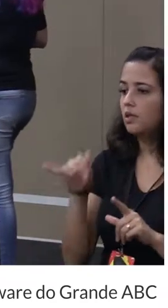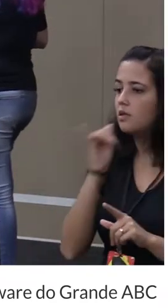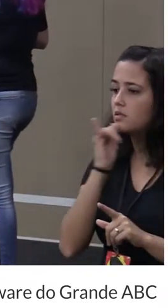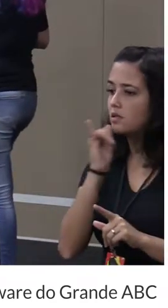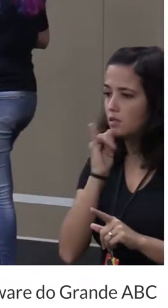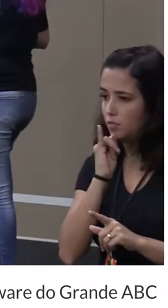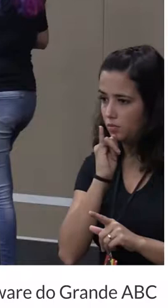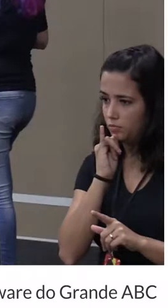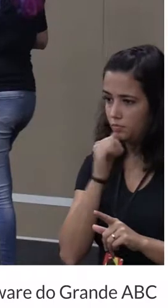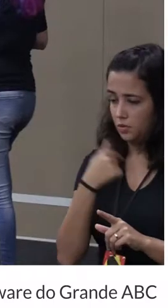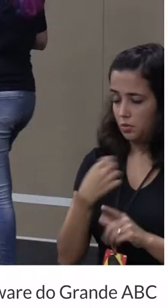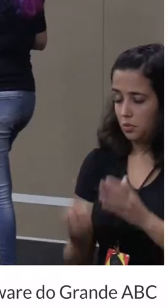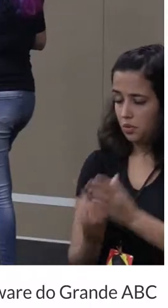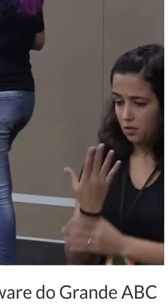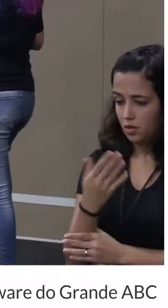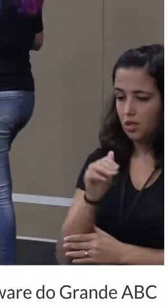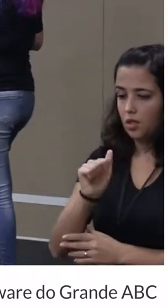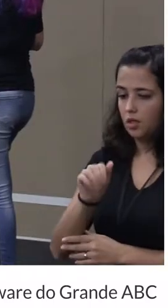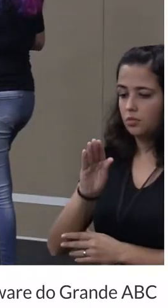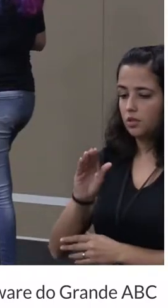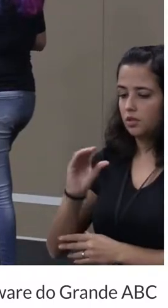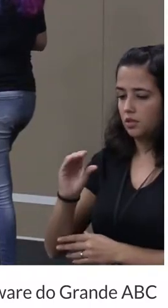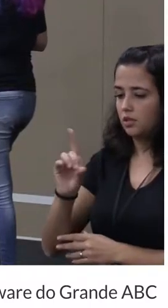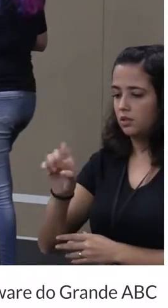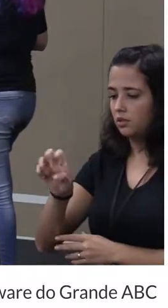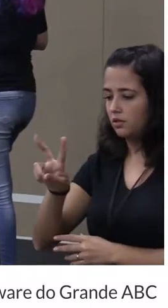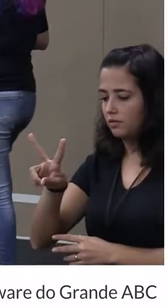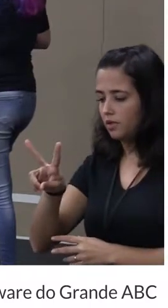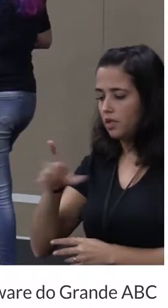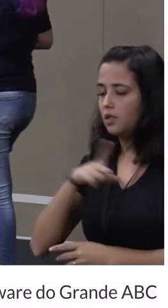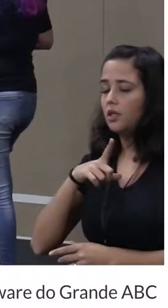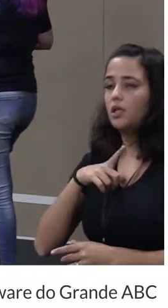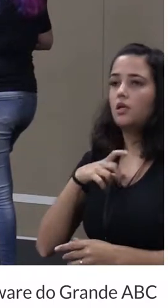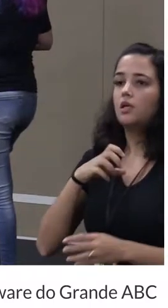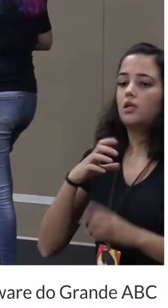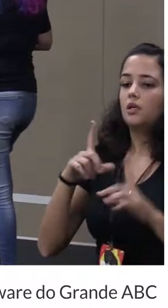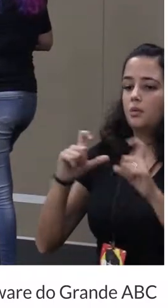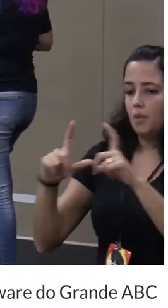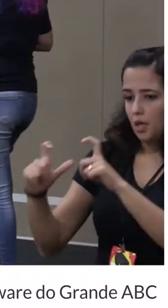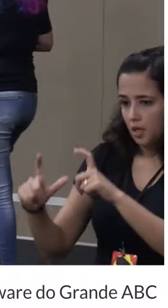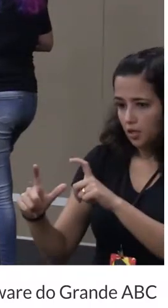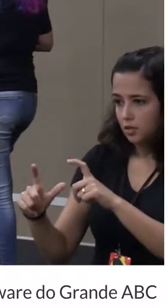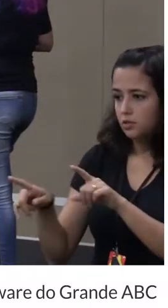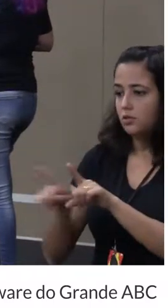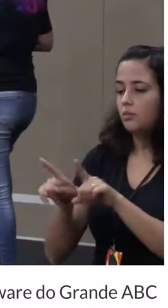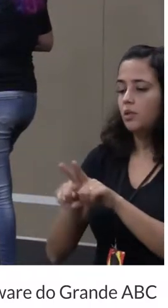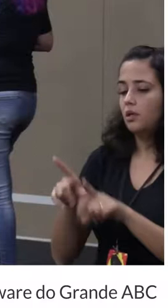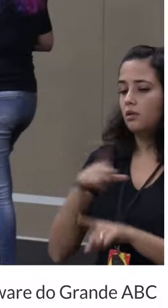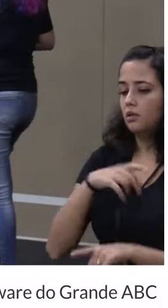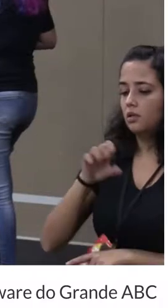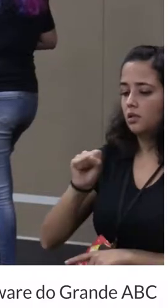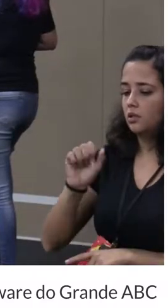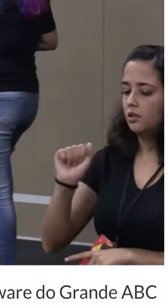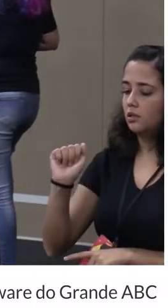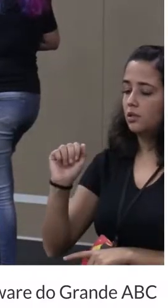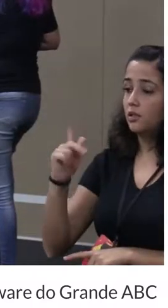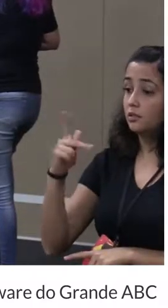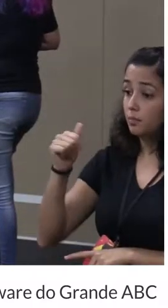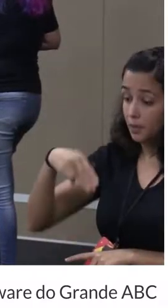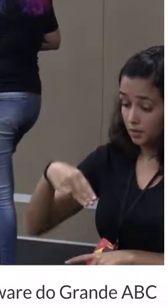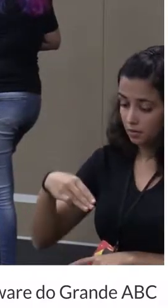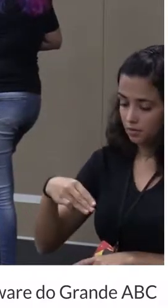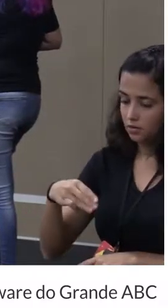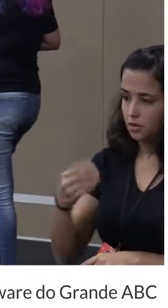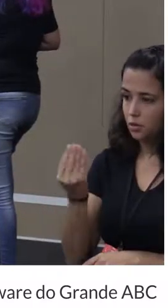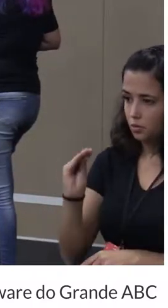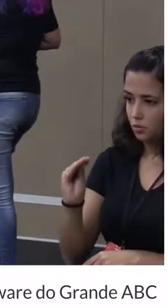componente que eu criei do ABCDev onde eu tenho uma imagem e um spam. Basiquinho. Ok? No meu spam eu